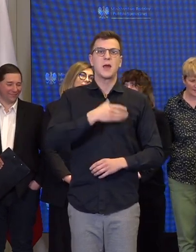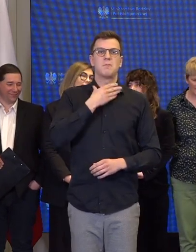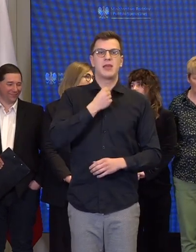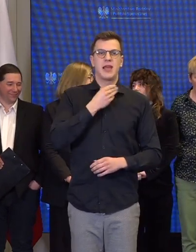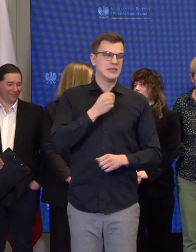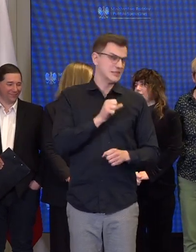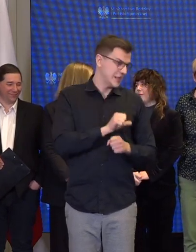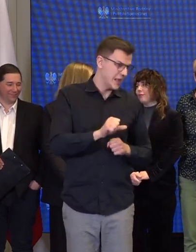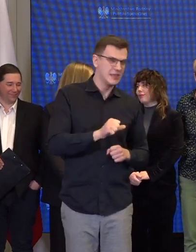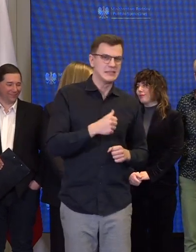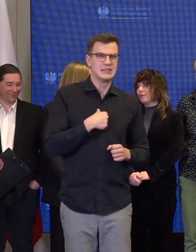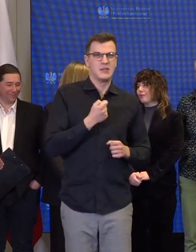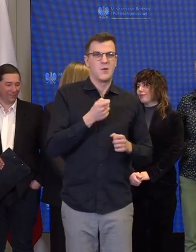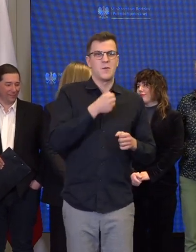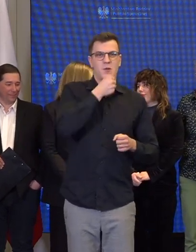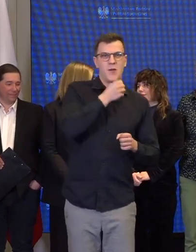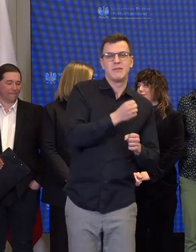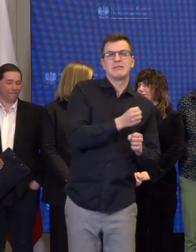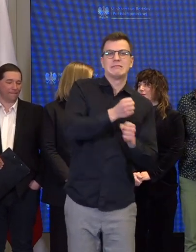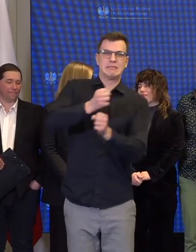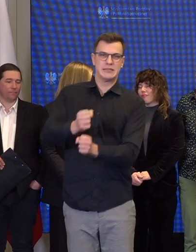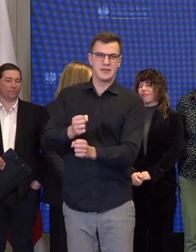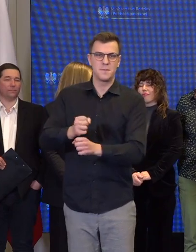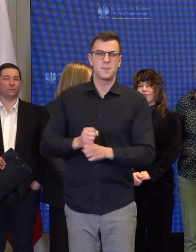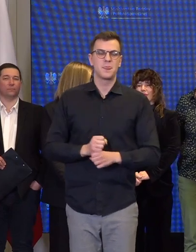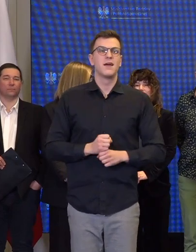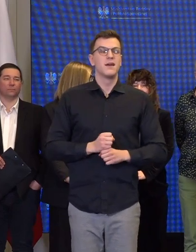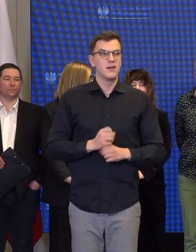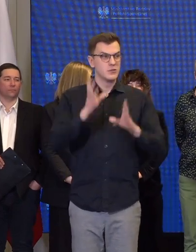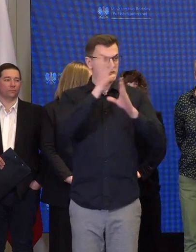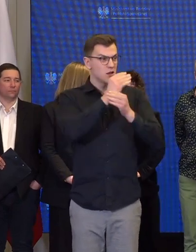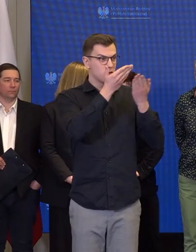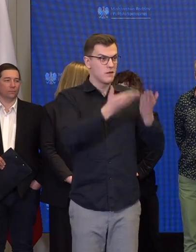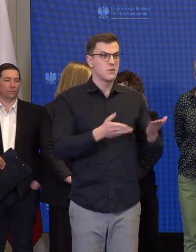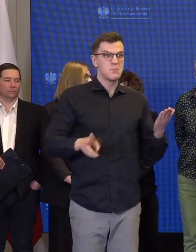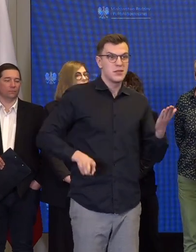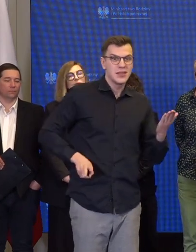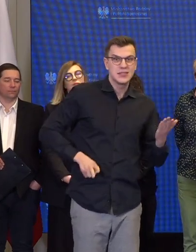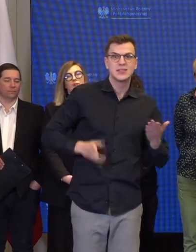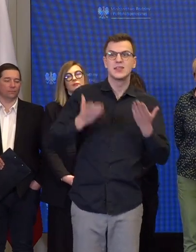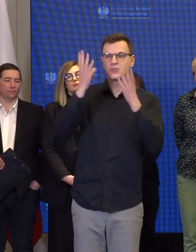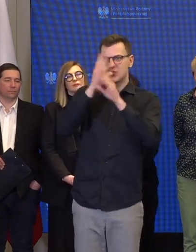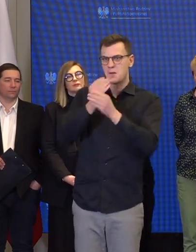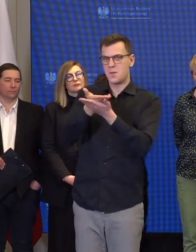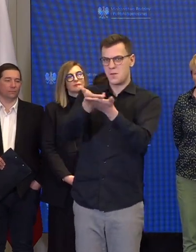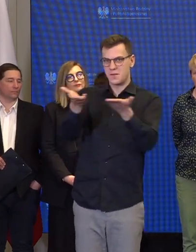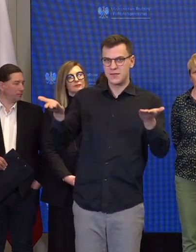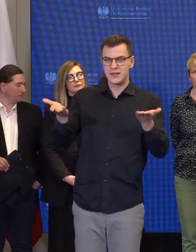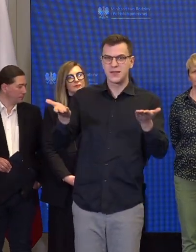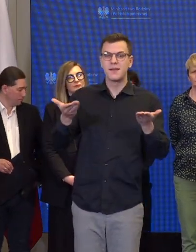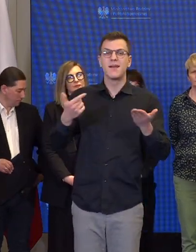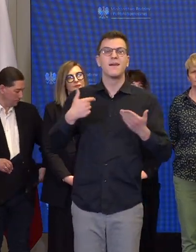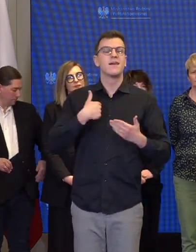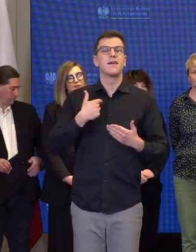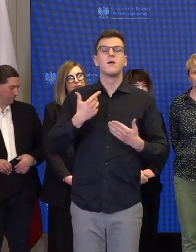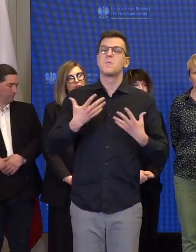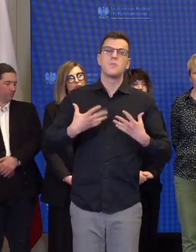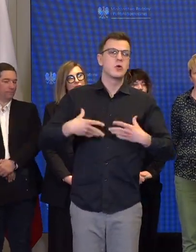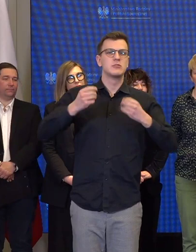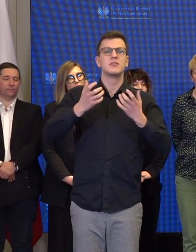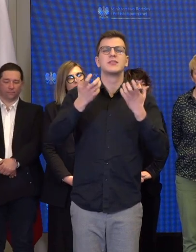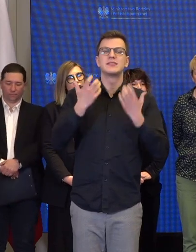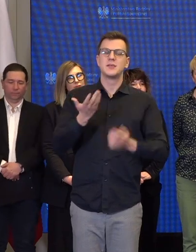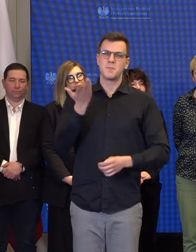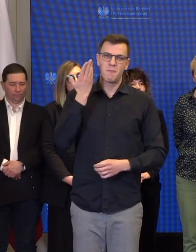Nie, Regę jak najbardziej z nami. Szanowny Panie Ministrze, Szanowni Państwo, ja chciałabym przede wszystkim z głębi